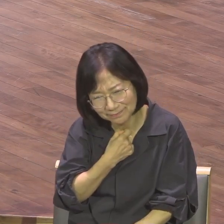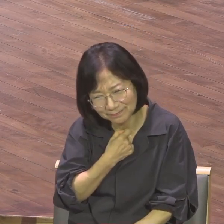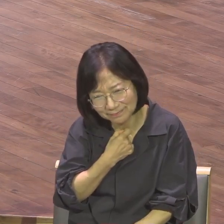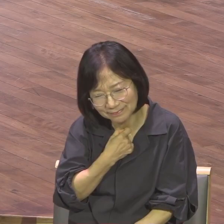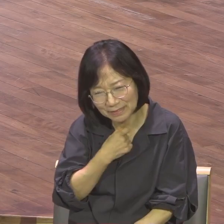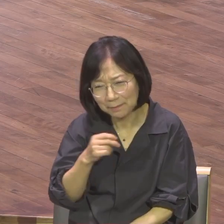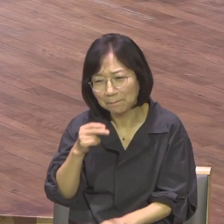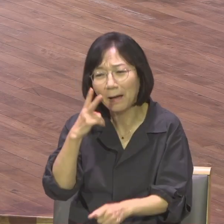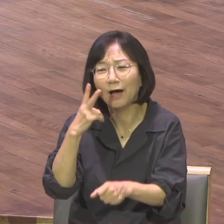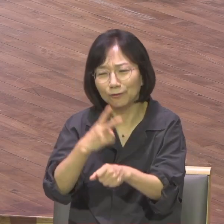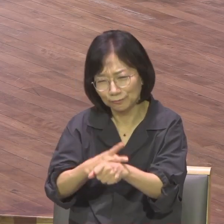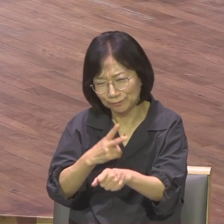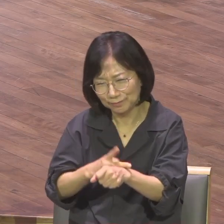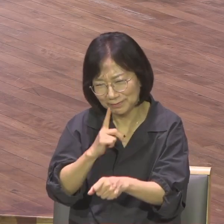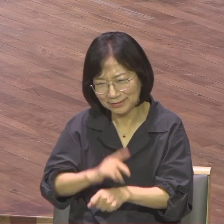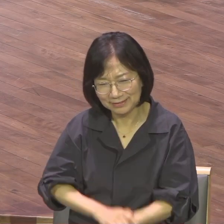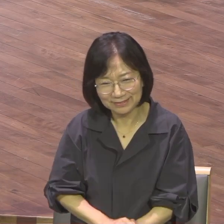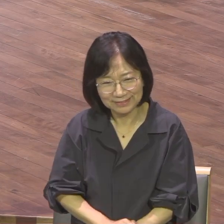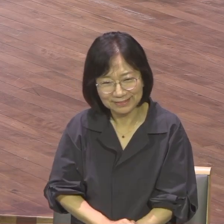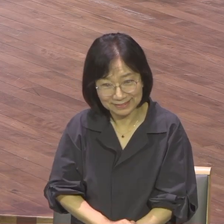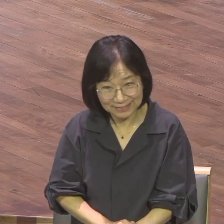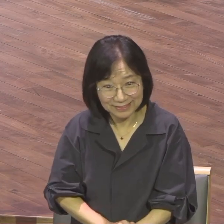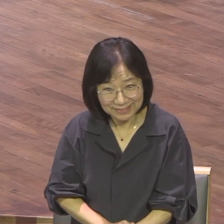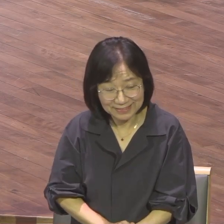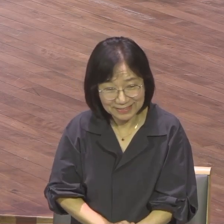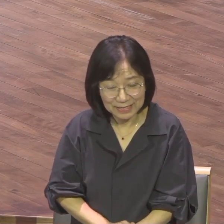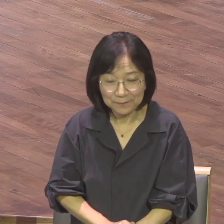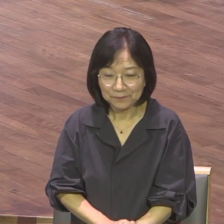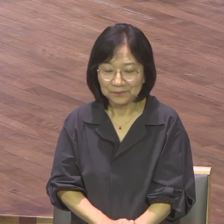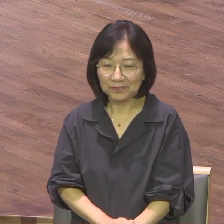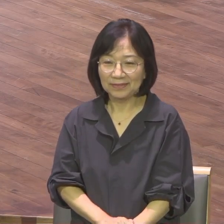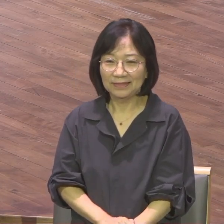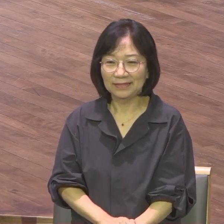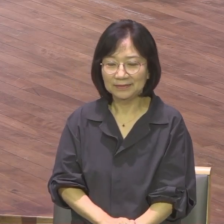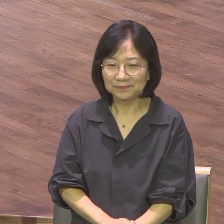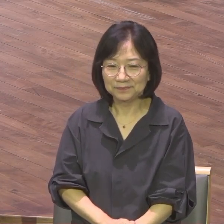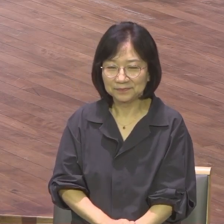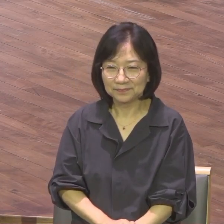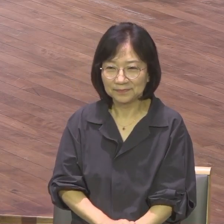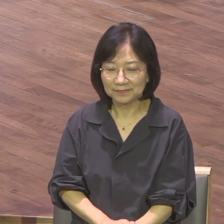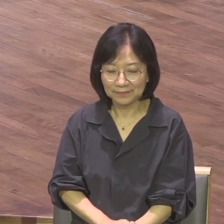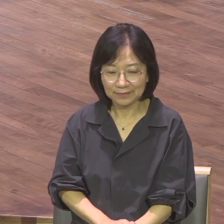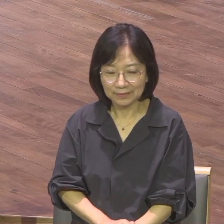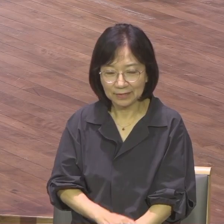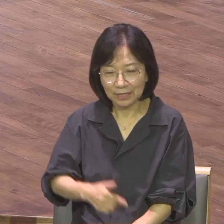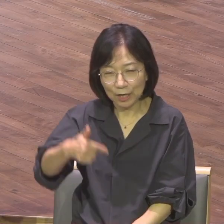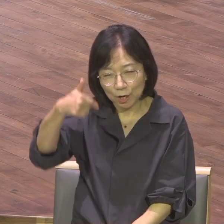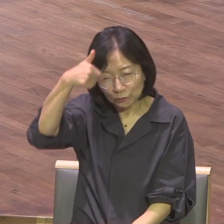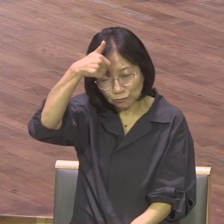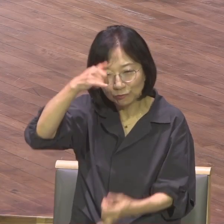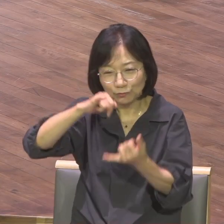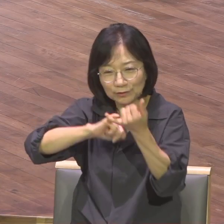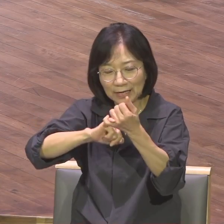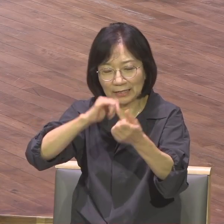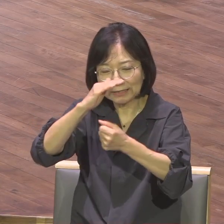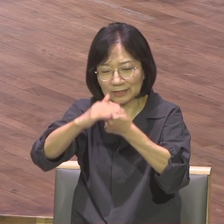아니 모세의 오경을 다 외우고 있는 사람이 그렇죠? 구약성경 전체를 통체로 다 외우고 있는 사람이